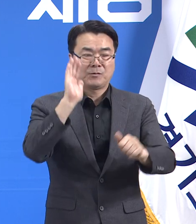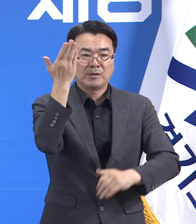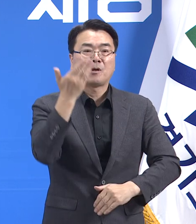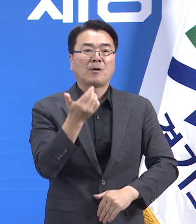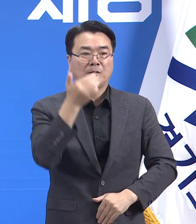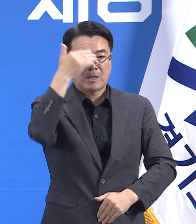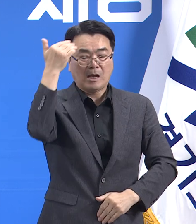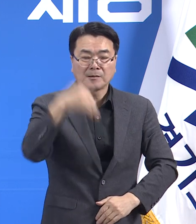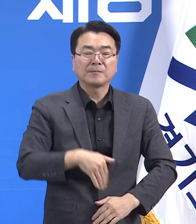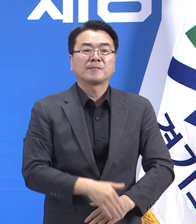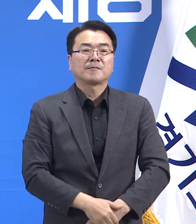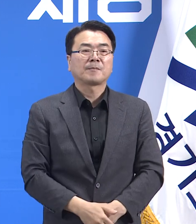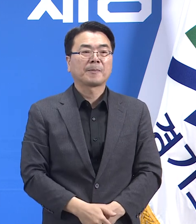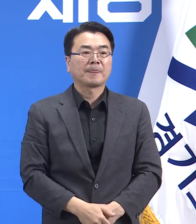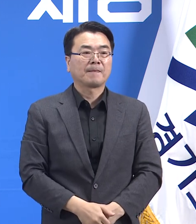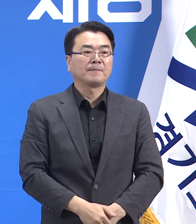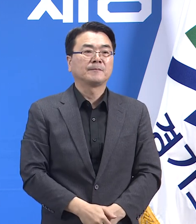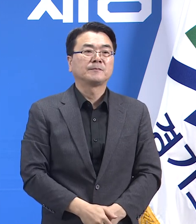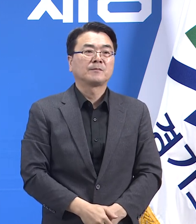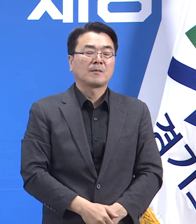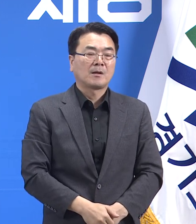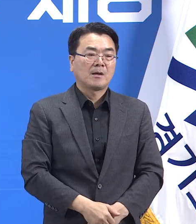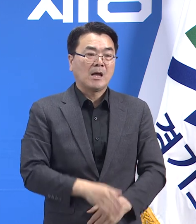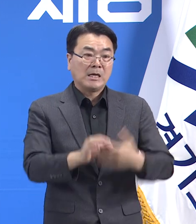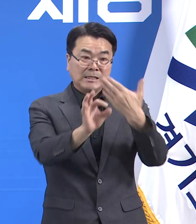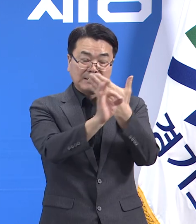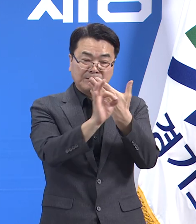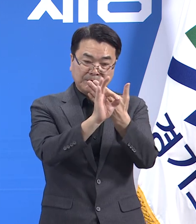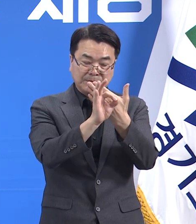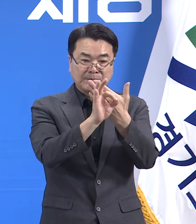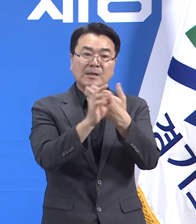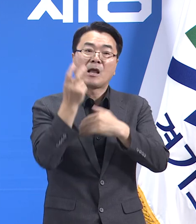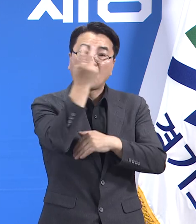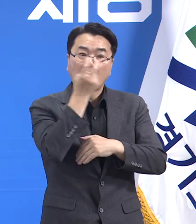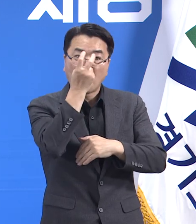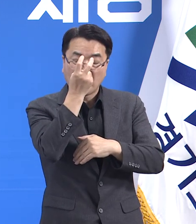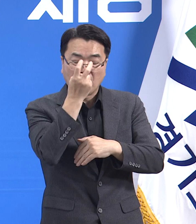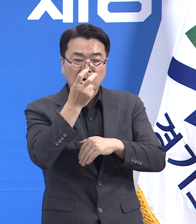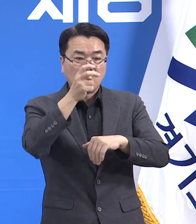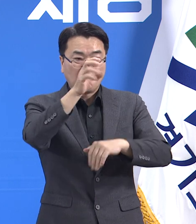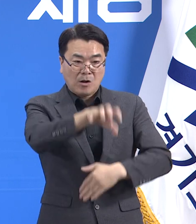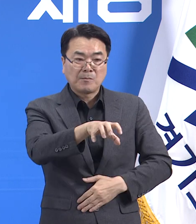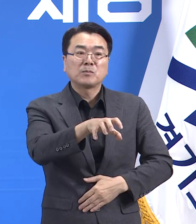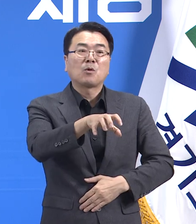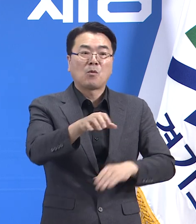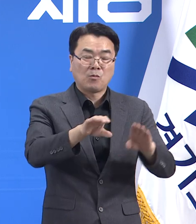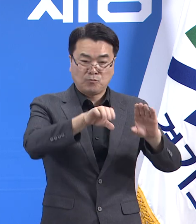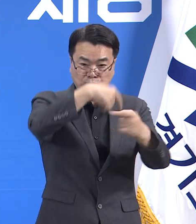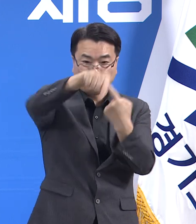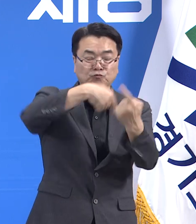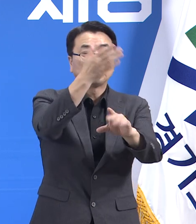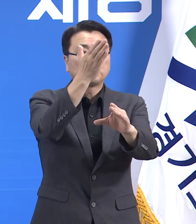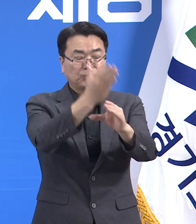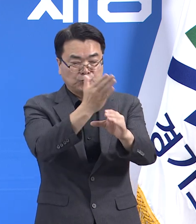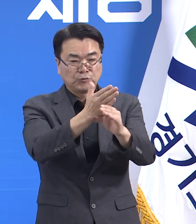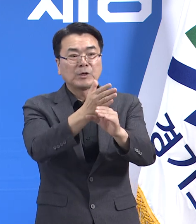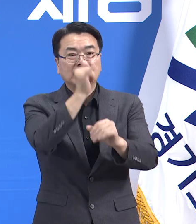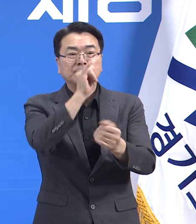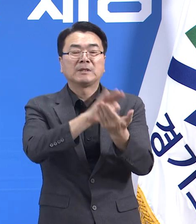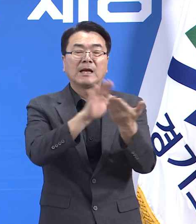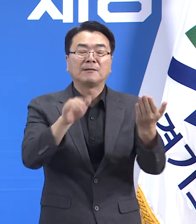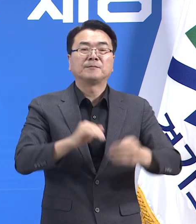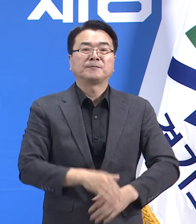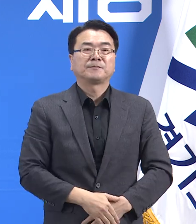시흥에는 총 3개 임시선별검사소가 운영 중이며 도내에는 총 70개소의 임시선별검사소가 운영 중입니다.